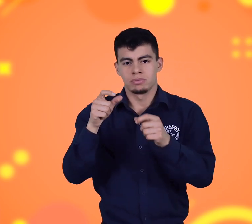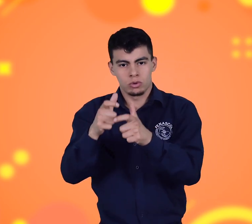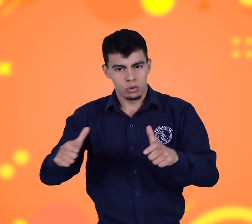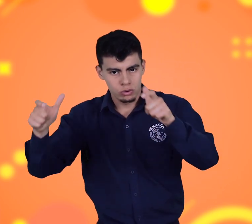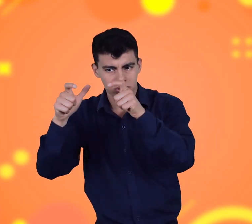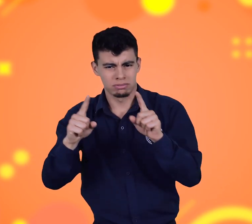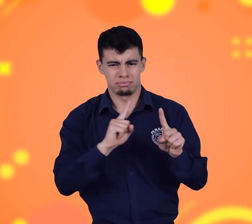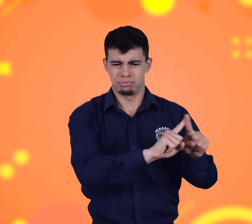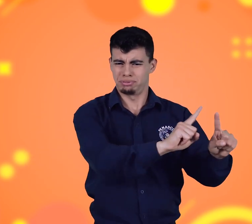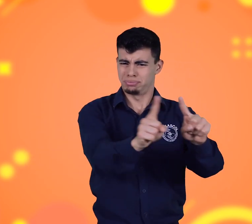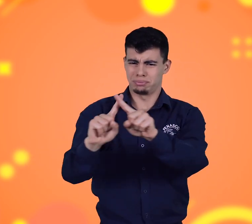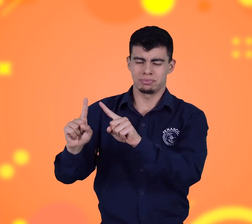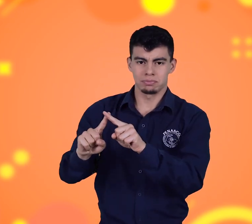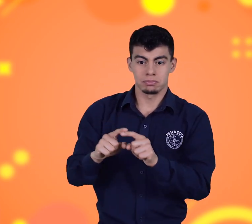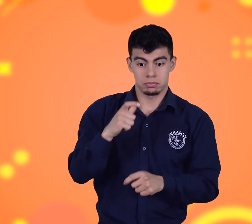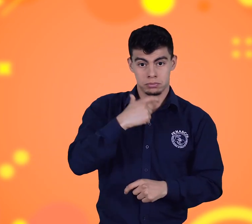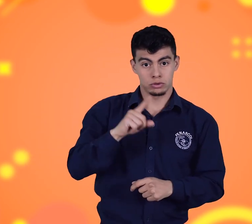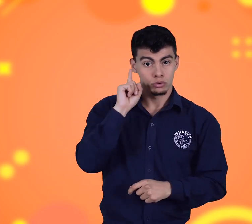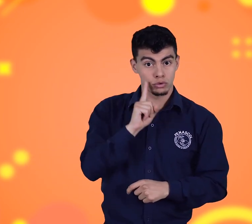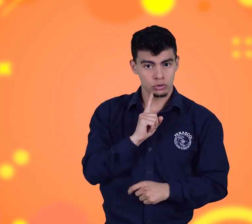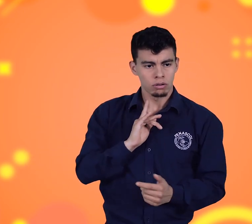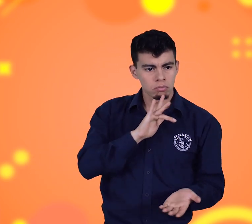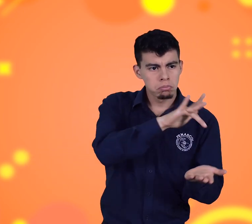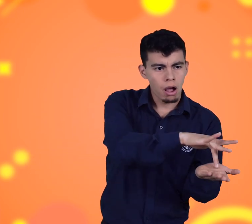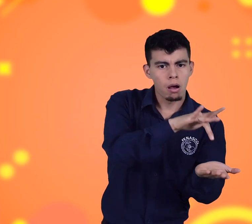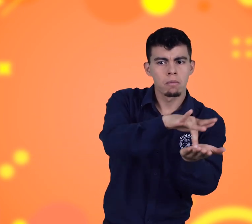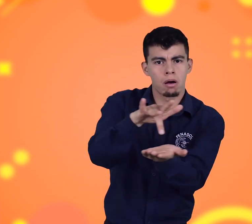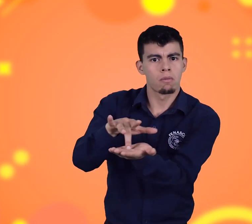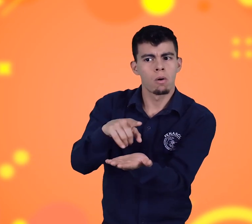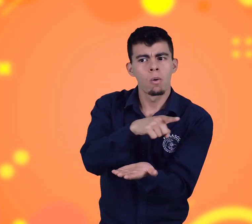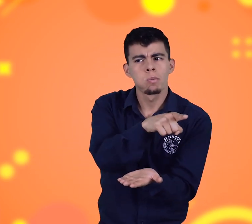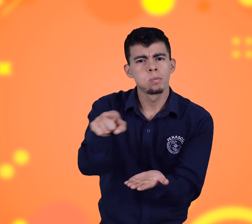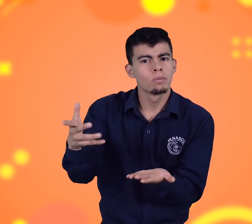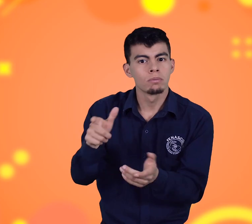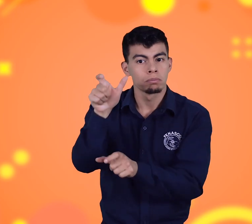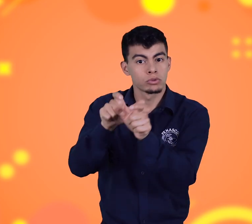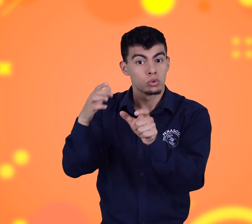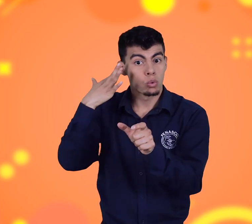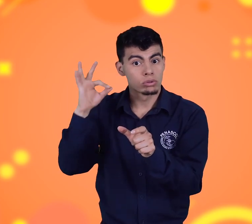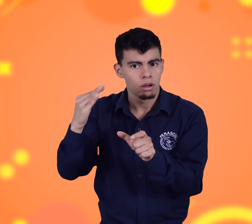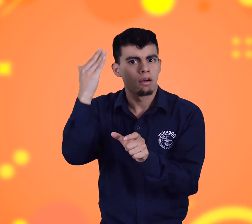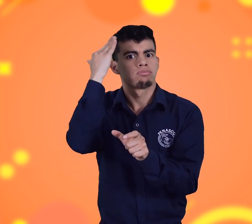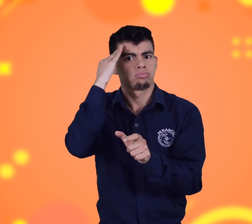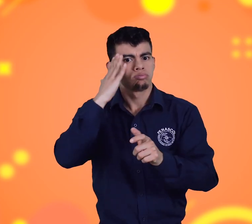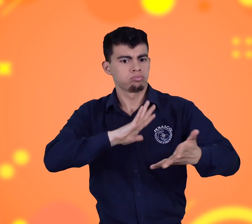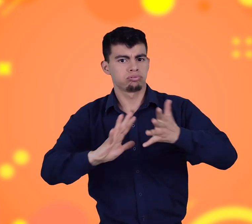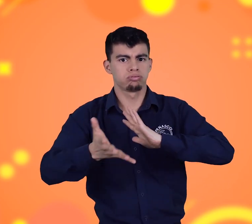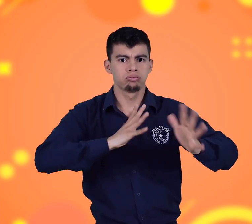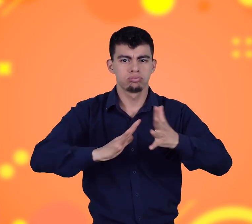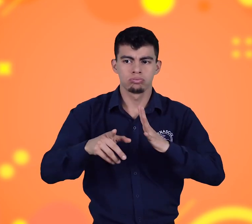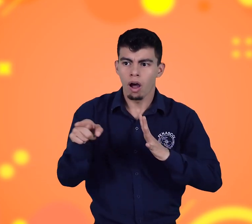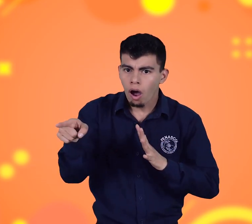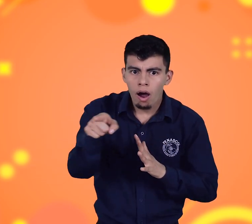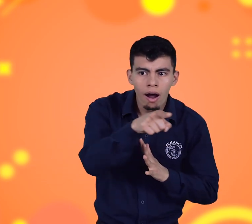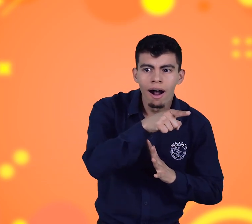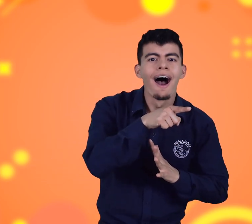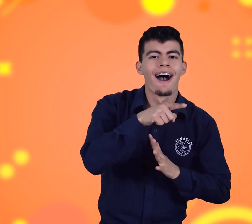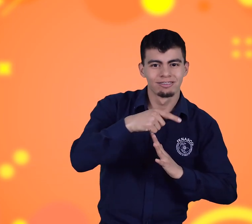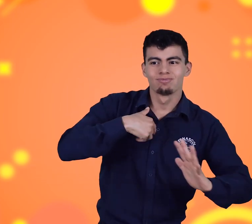otros, si los participantes presentes hablaran lengua de señas, permitiría la participación e